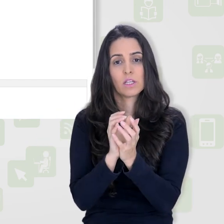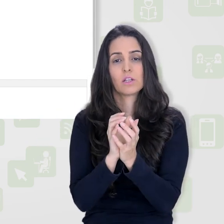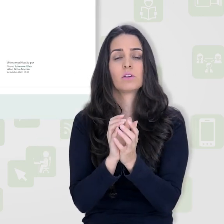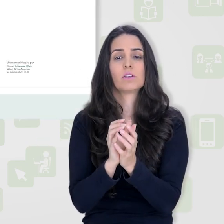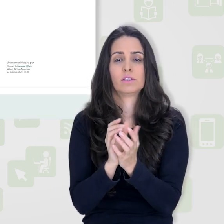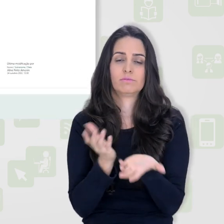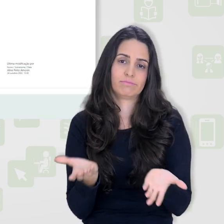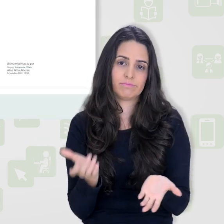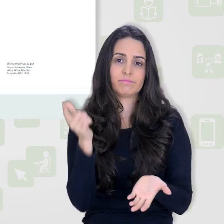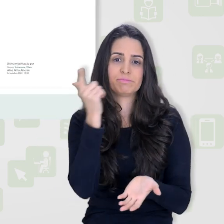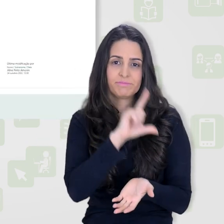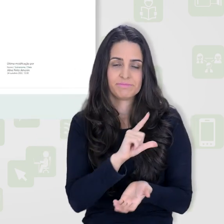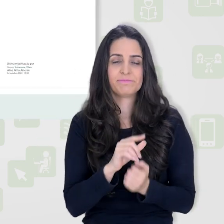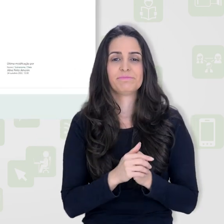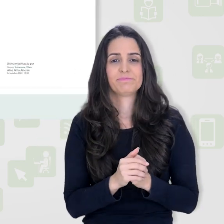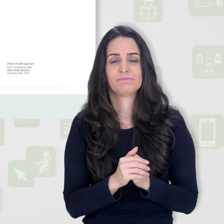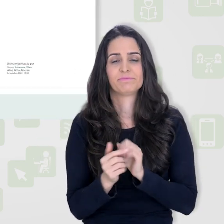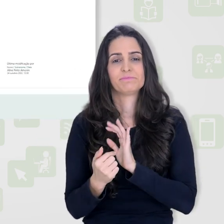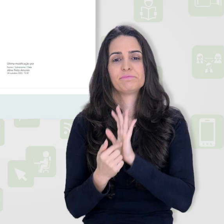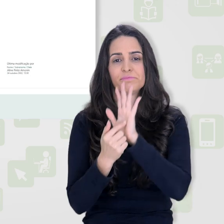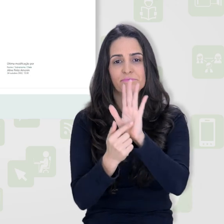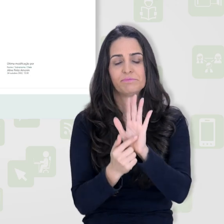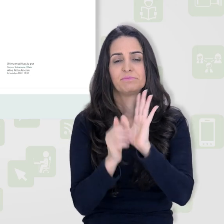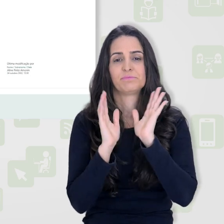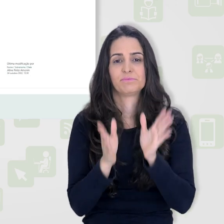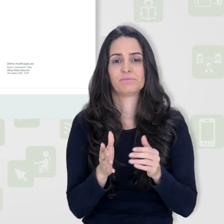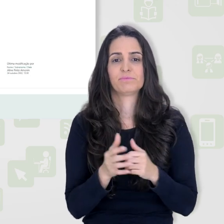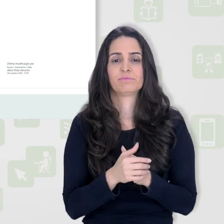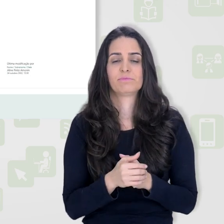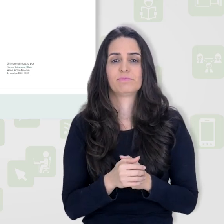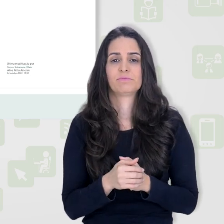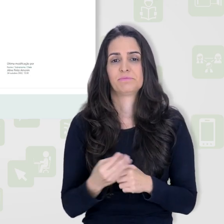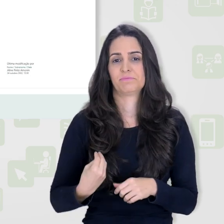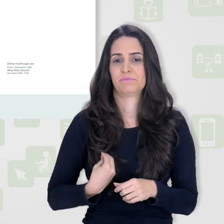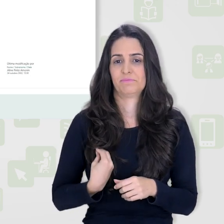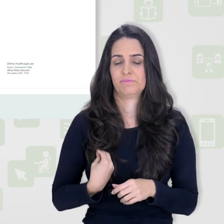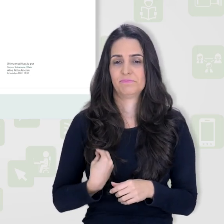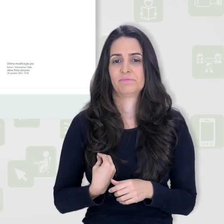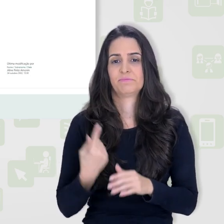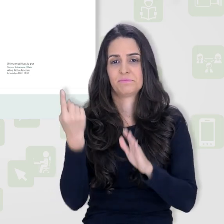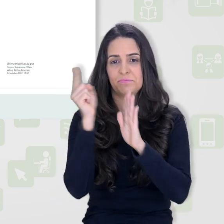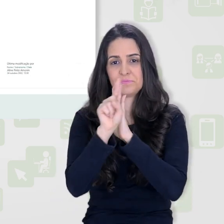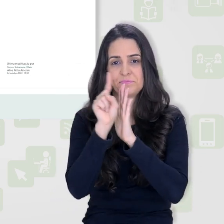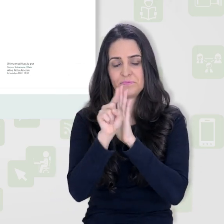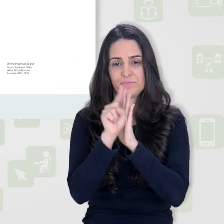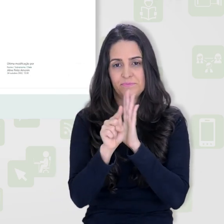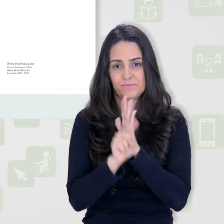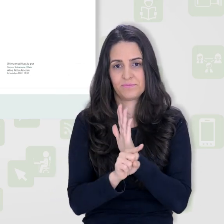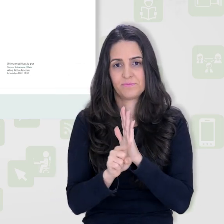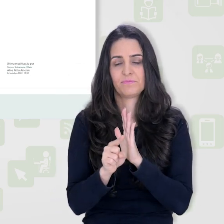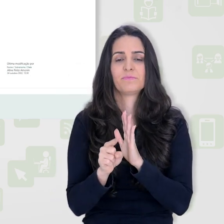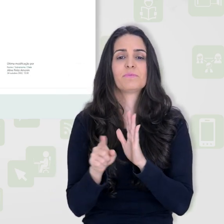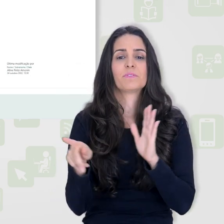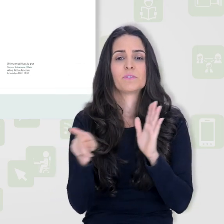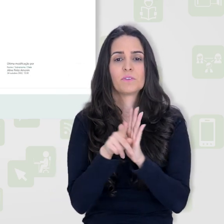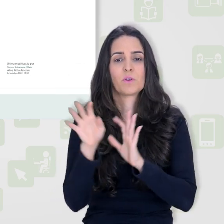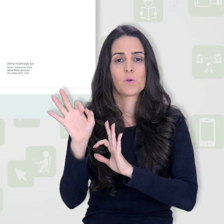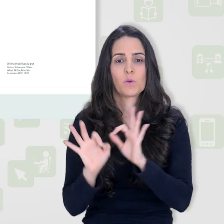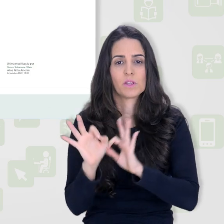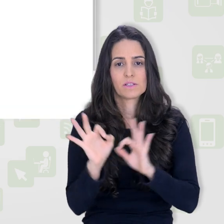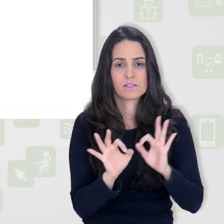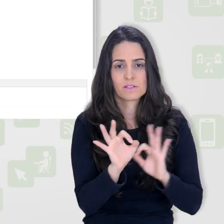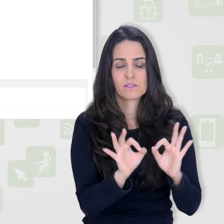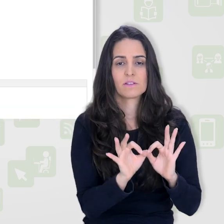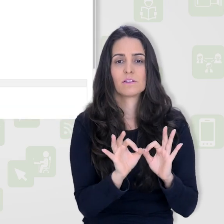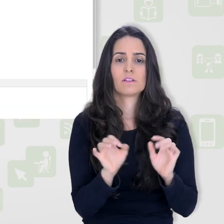para a categoria questionário 1 e ela já aparece aqui. Aqui está o nosso banco de questões,